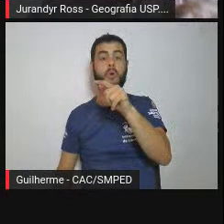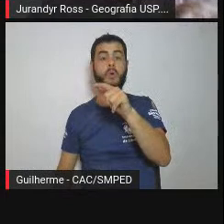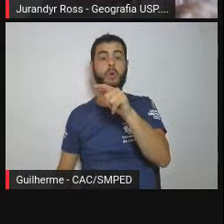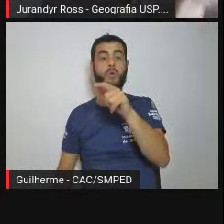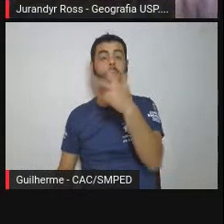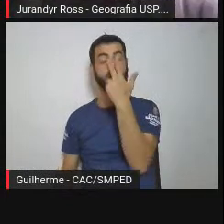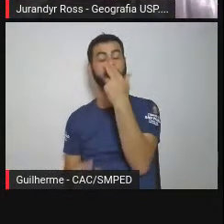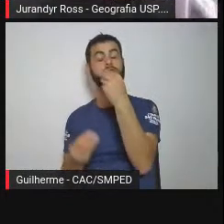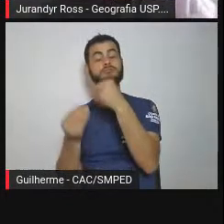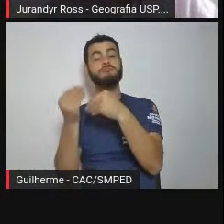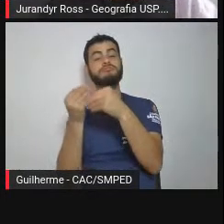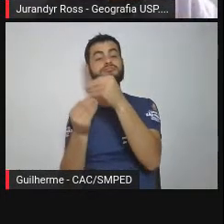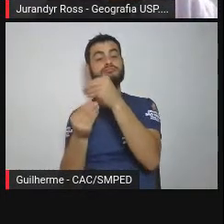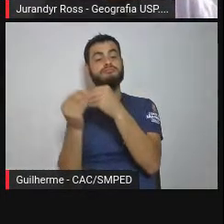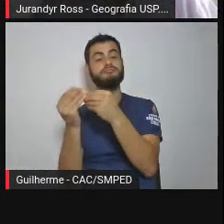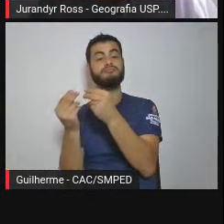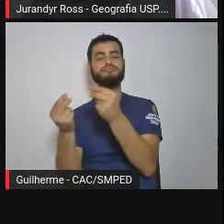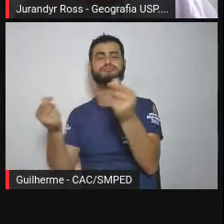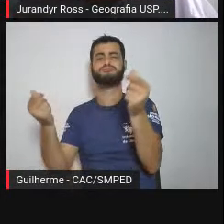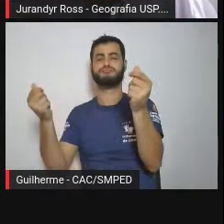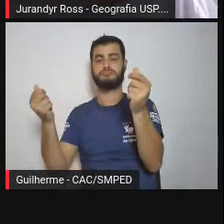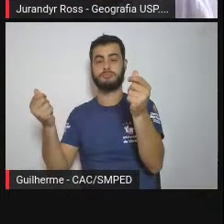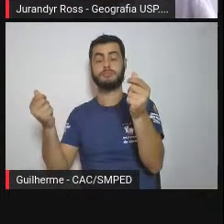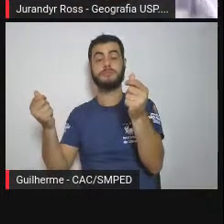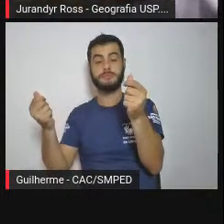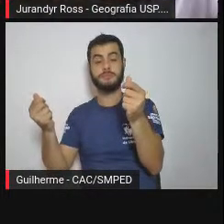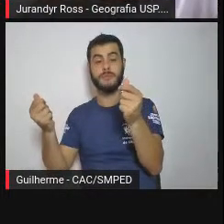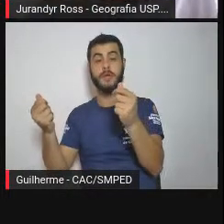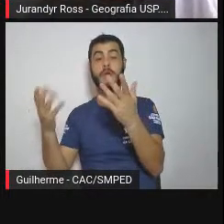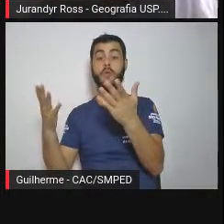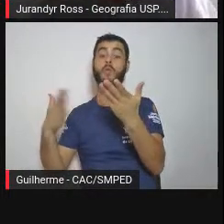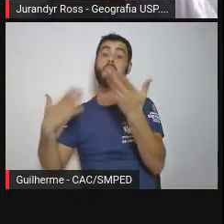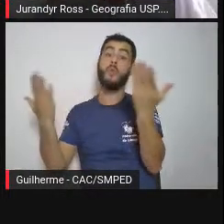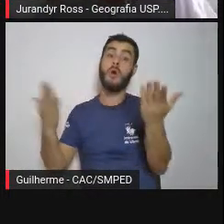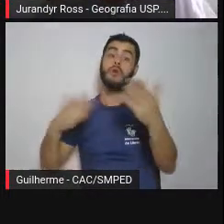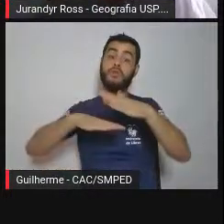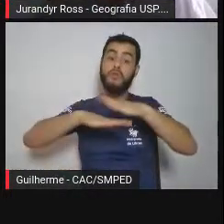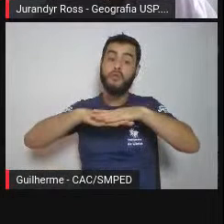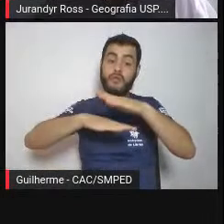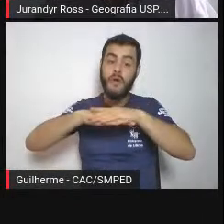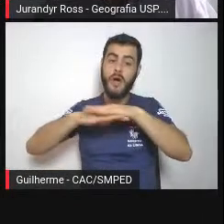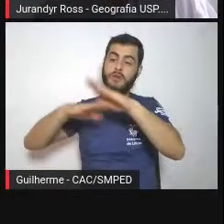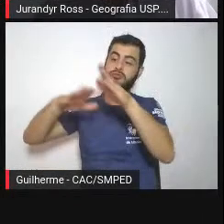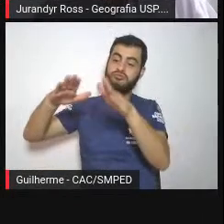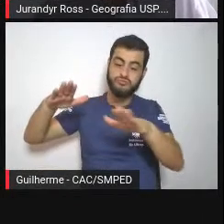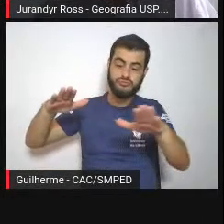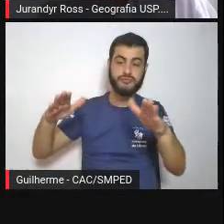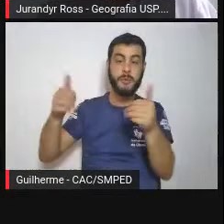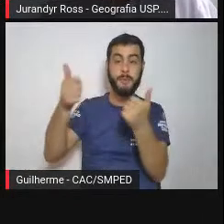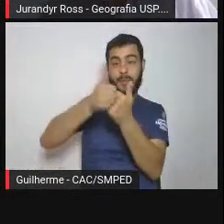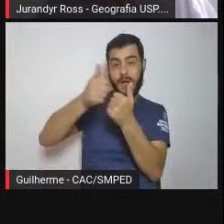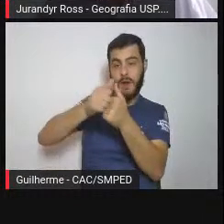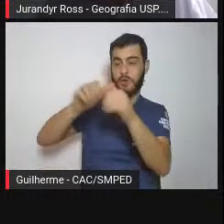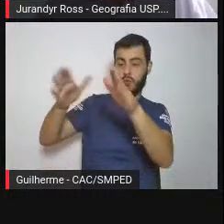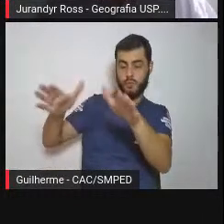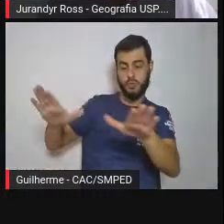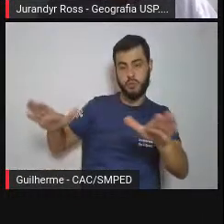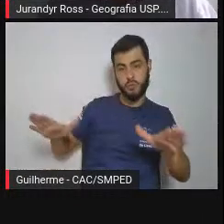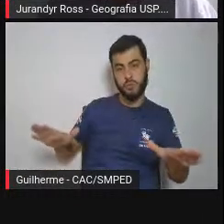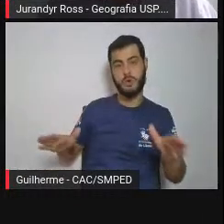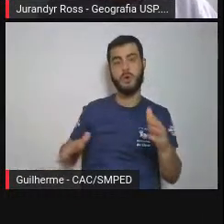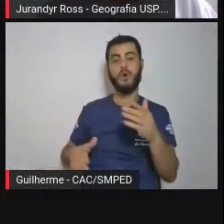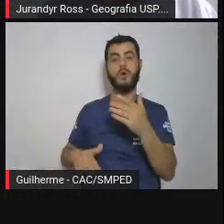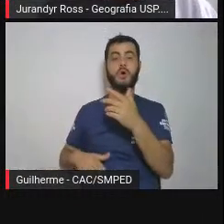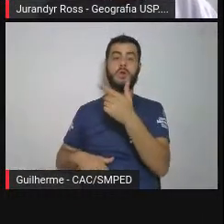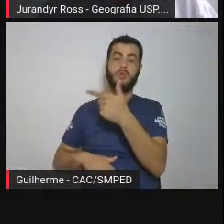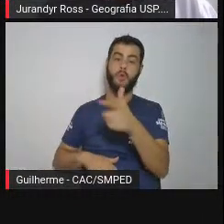a elaboração, a construção do relevo no entorno do Jaraguá, onde estão as outras rochas